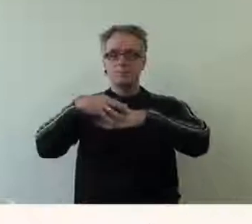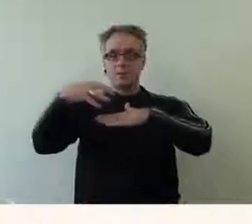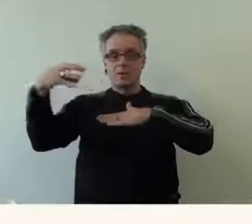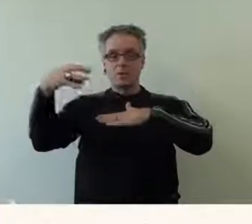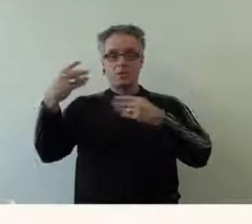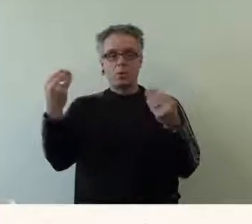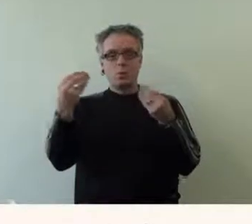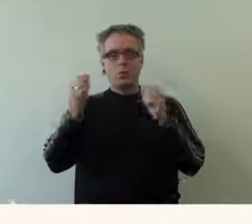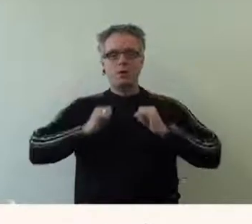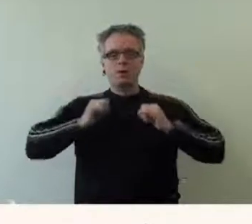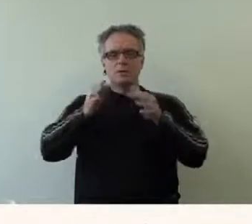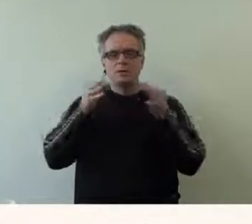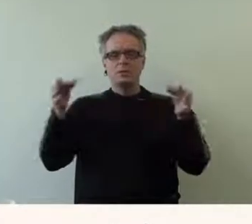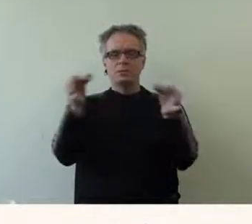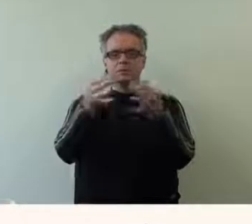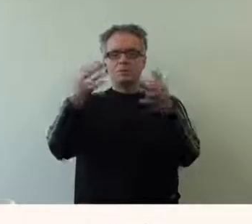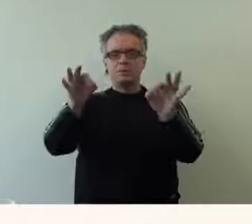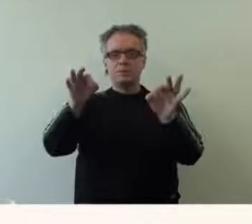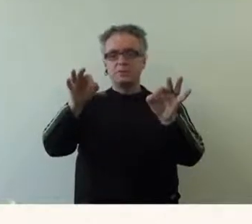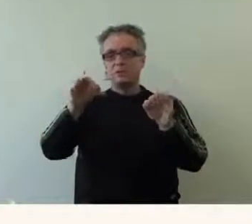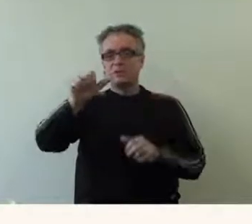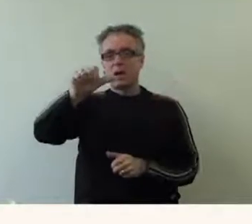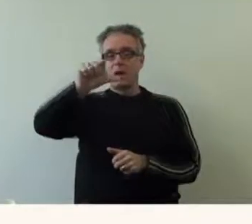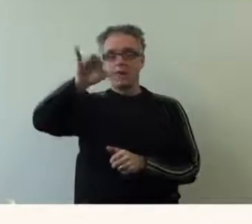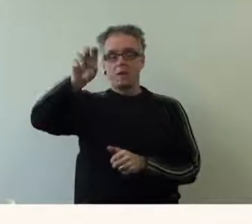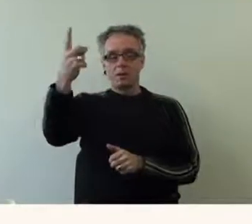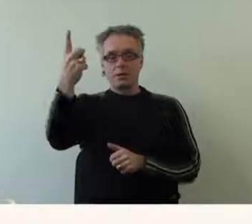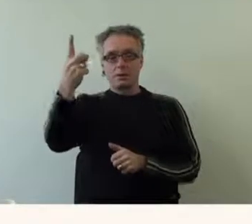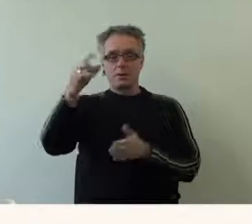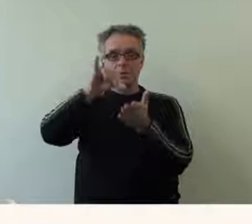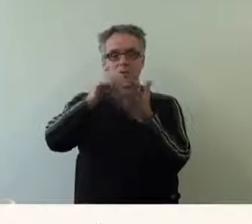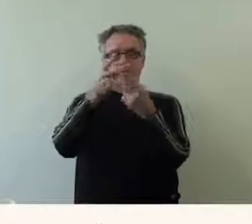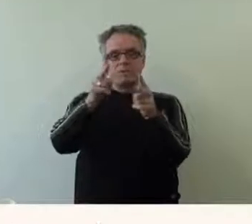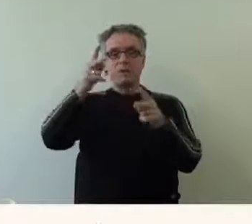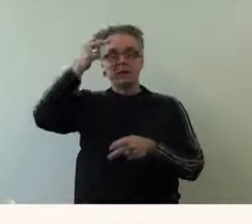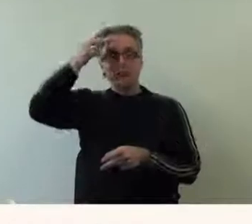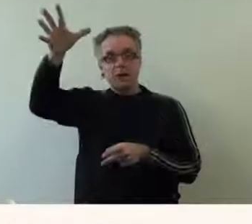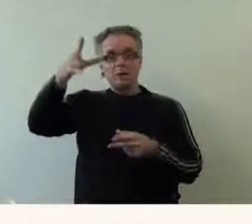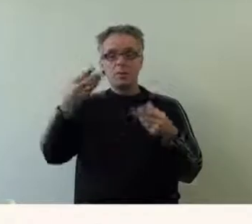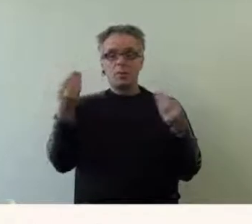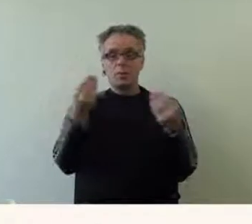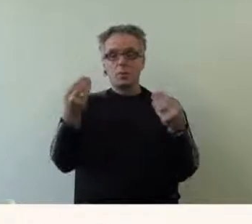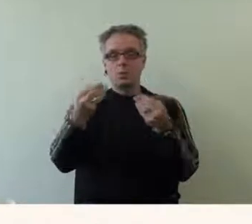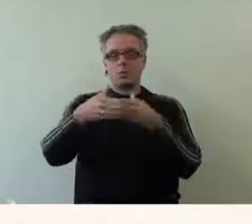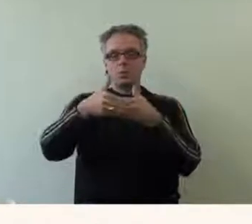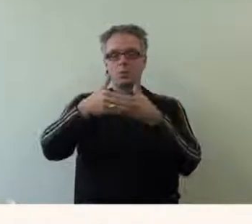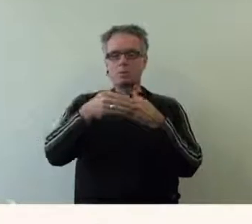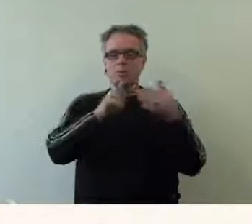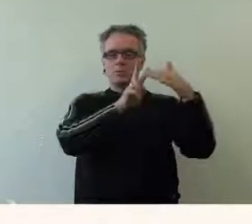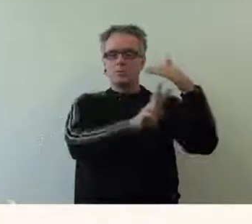Les champs libres sont situés au Discours des Alliés, dans le centre-ville de Rennes, près des stations de métro Charles-de-Gaulle ou Gare,